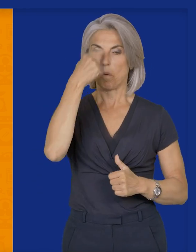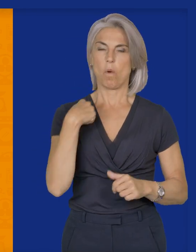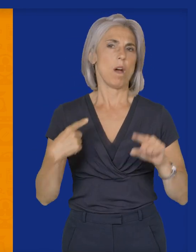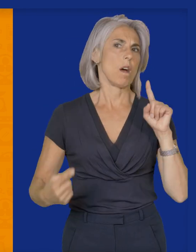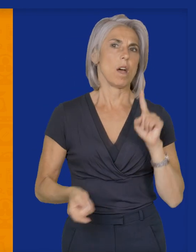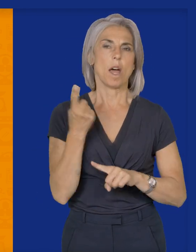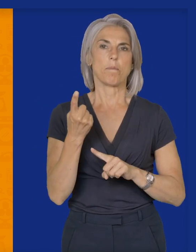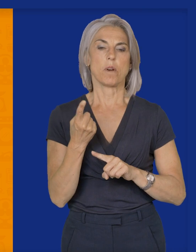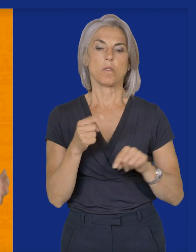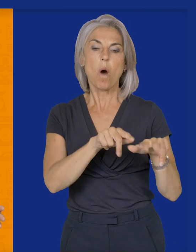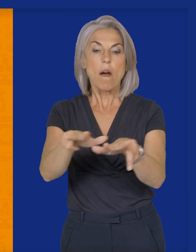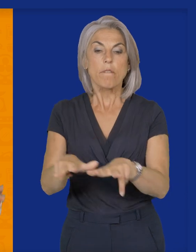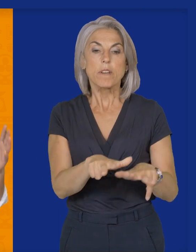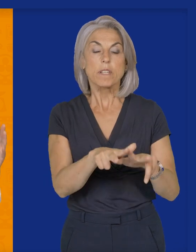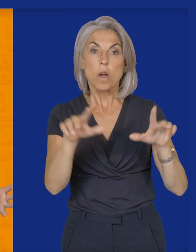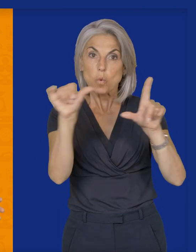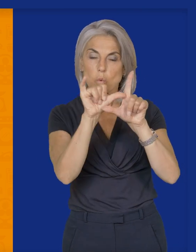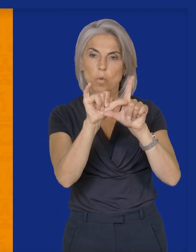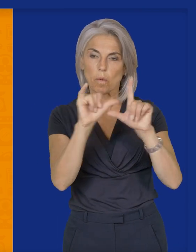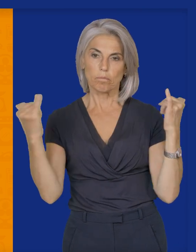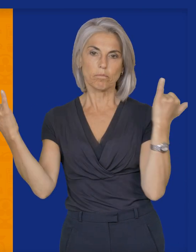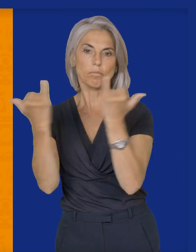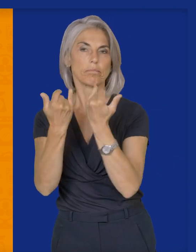de rendre accessibles nos vidéos aux sourds et malentendants.